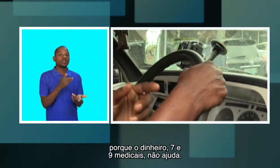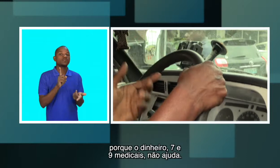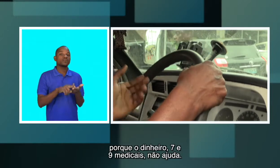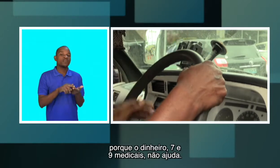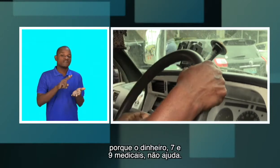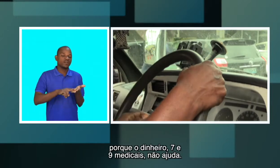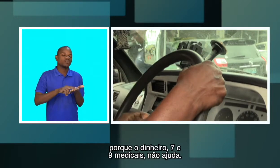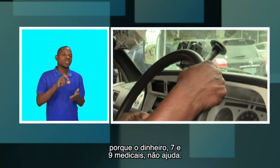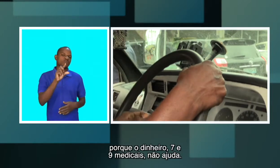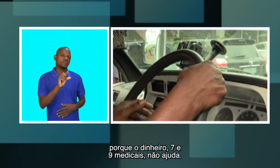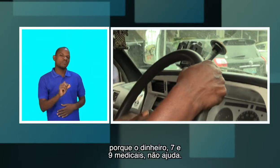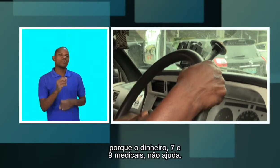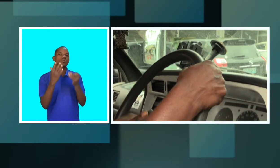dos sete meticais, a não dos meticais.